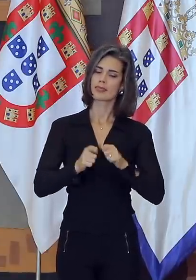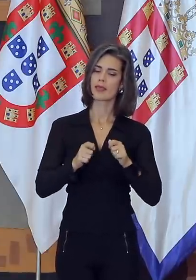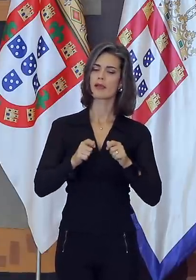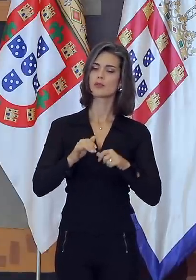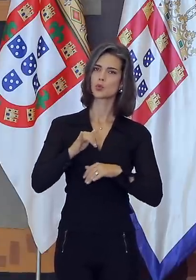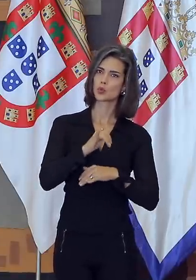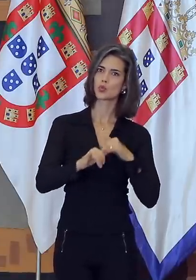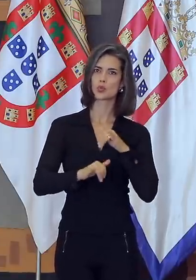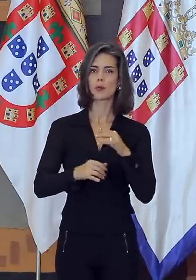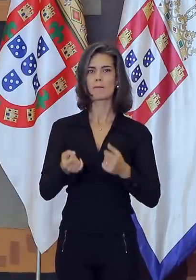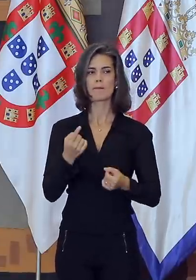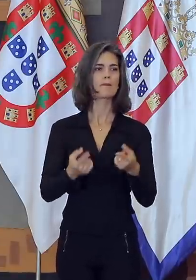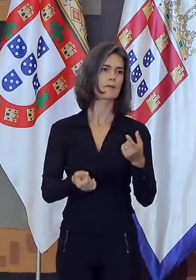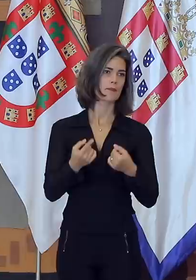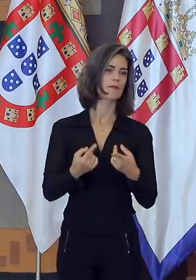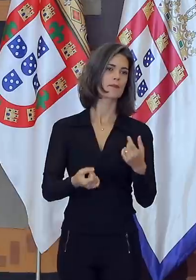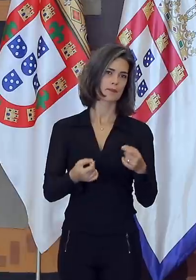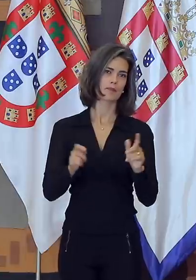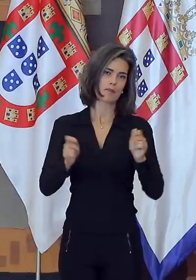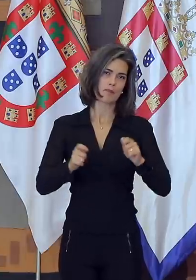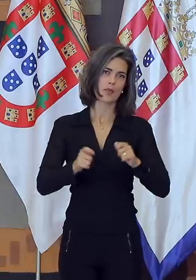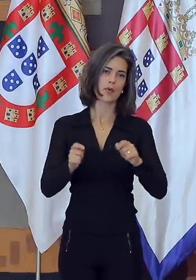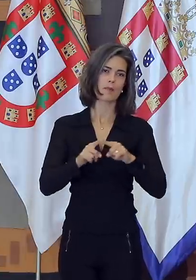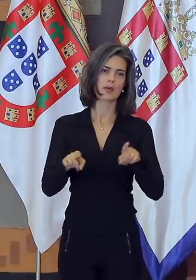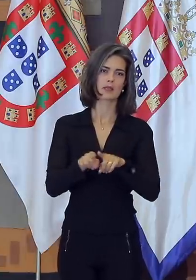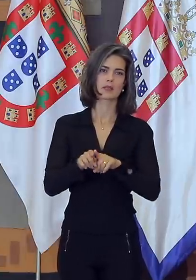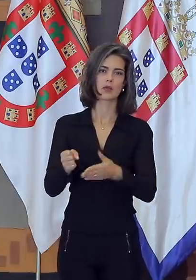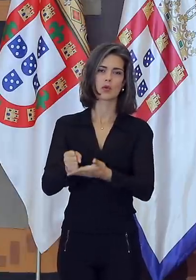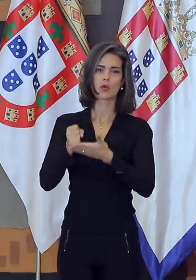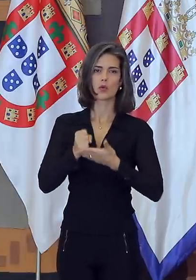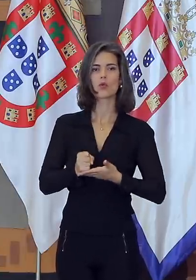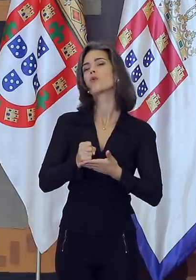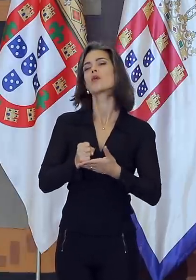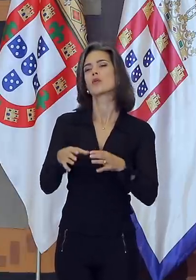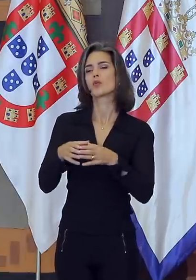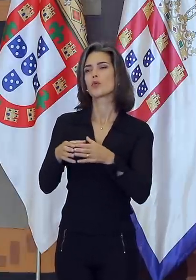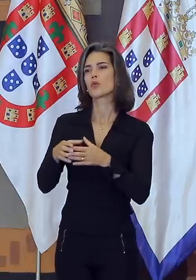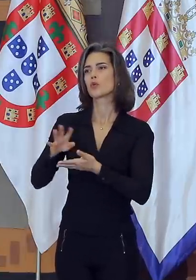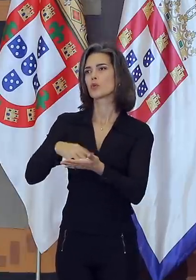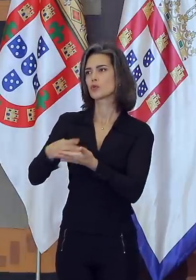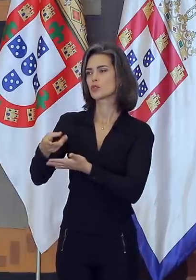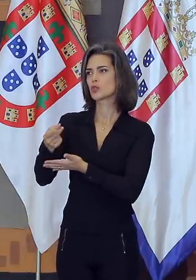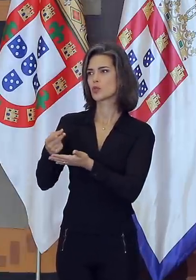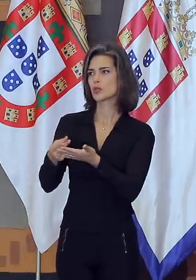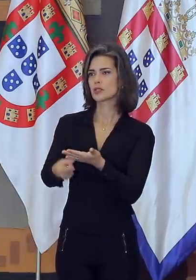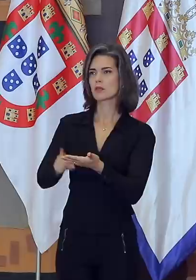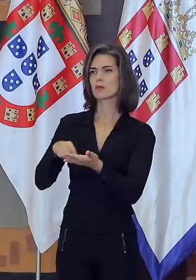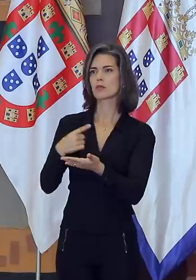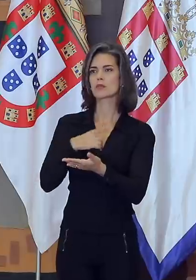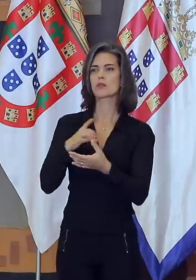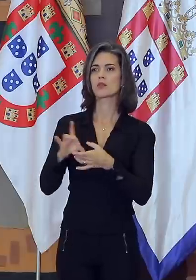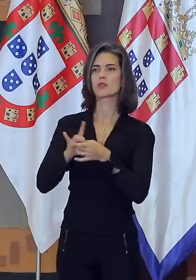transporte aéreo, mas também porque, com o apoio da Junta de Execução Orçamentária, nós tivemos aqui a